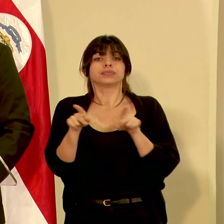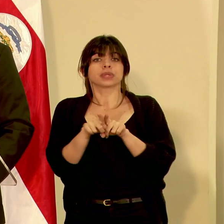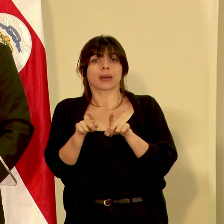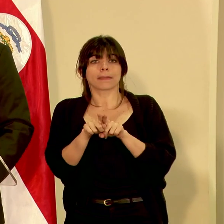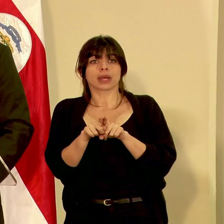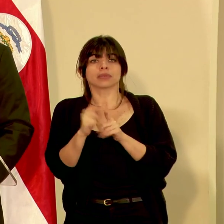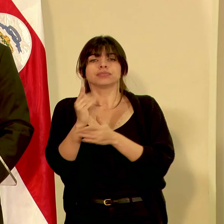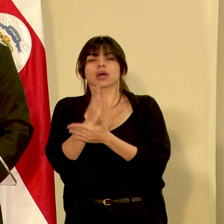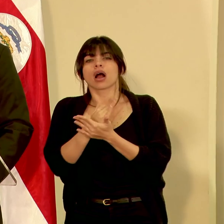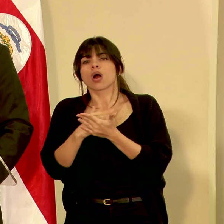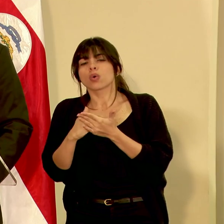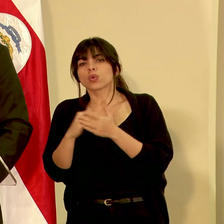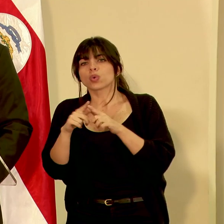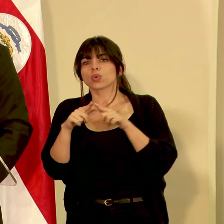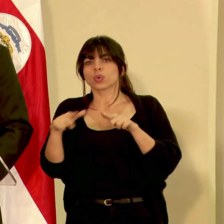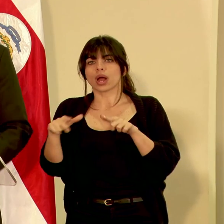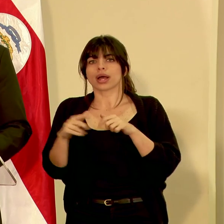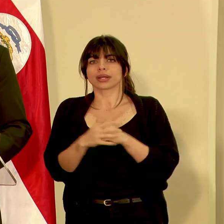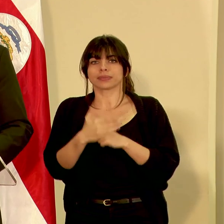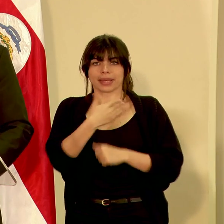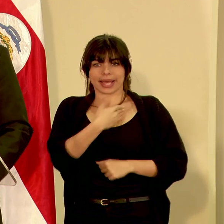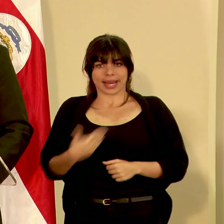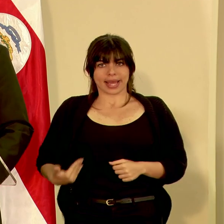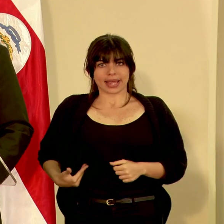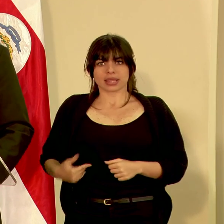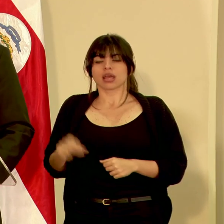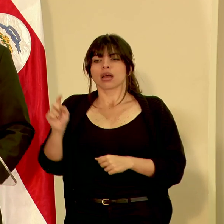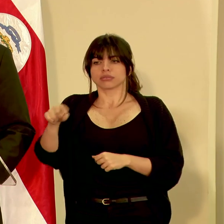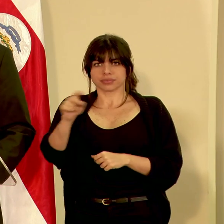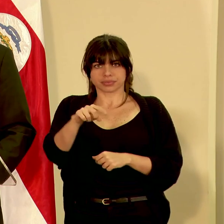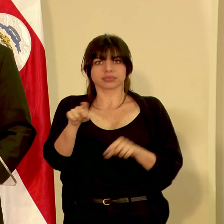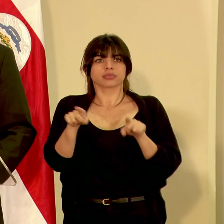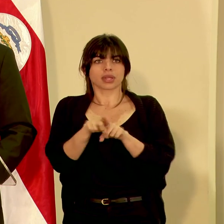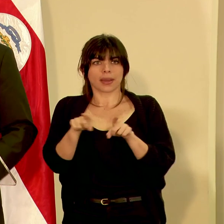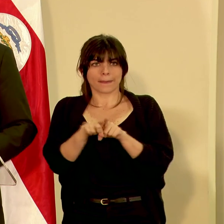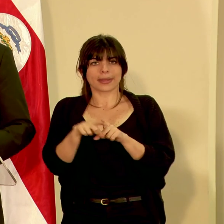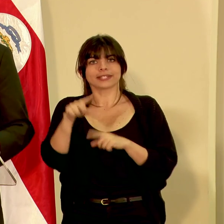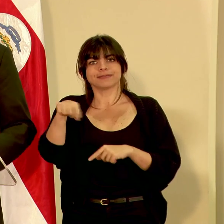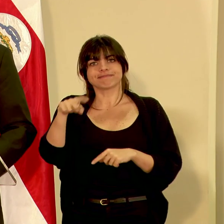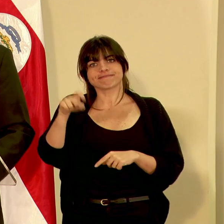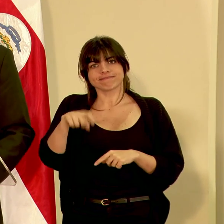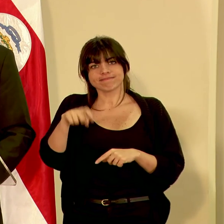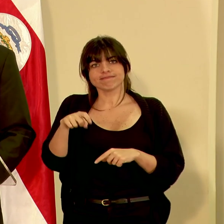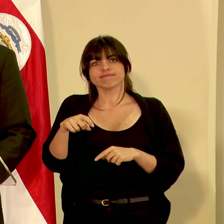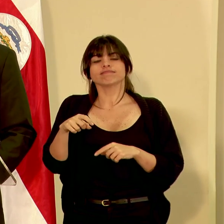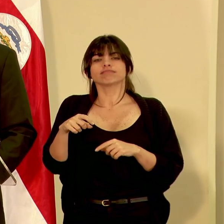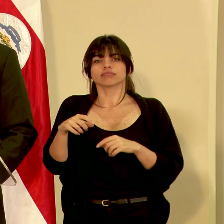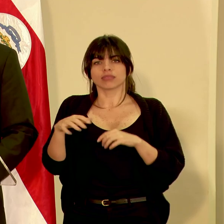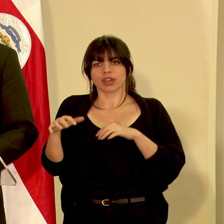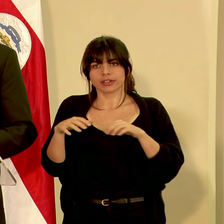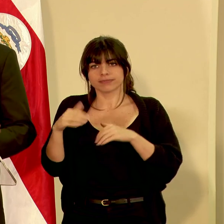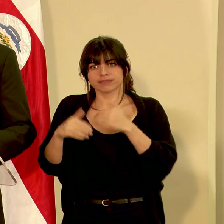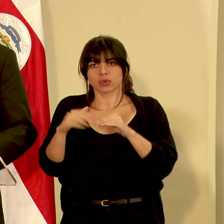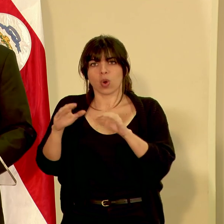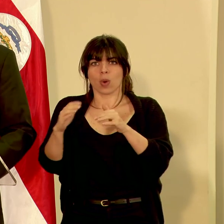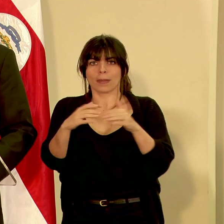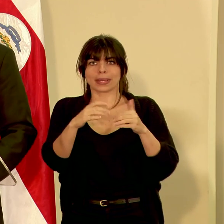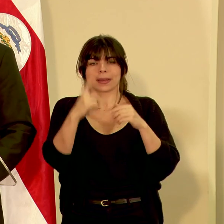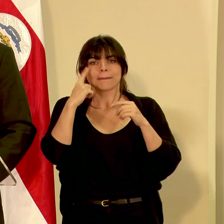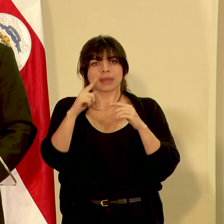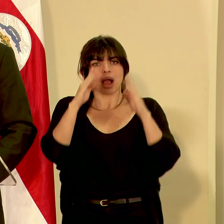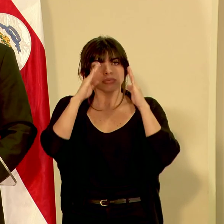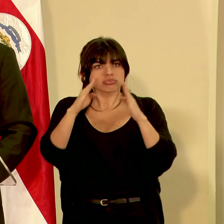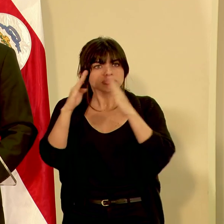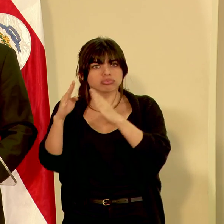algunos lugares de heredia que también han necesitado activar los respectivos comités para atender